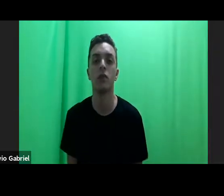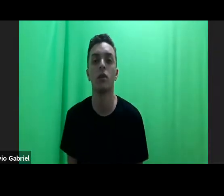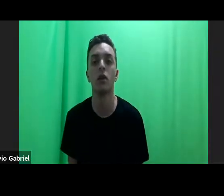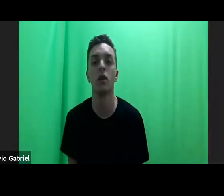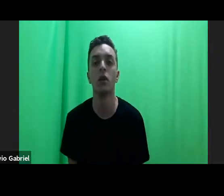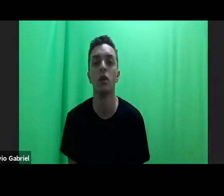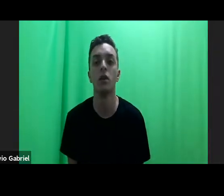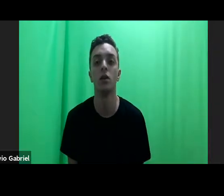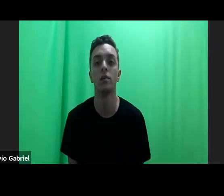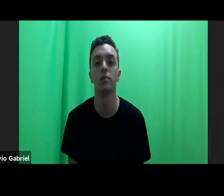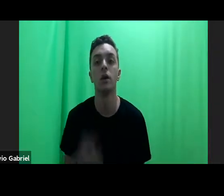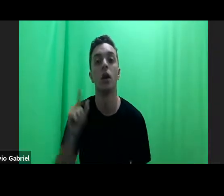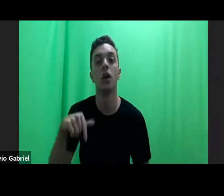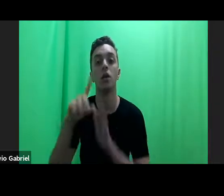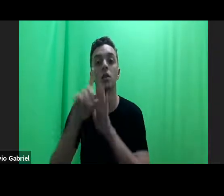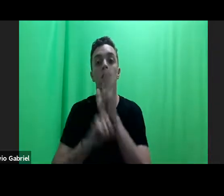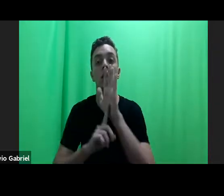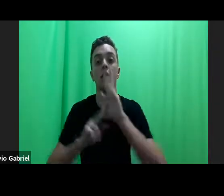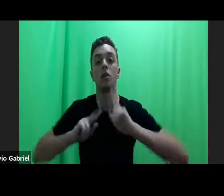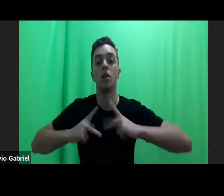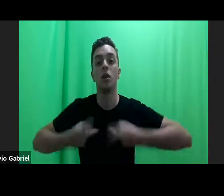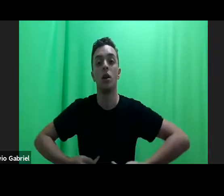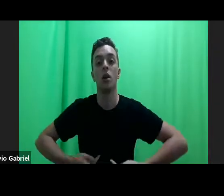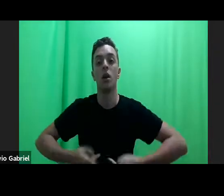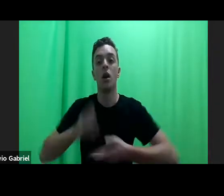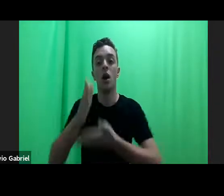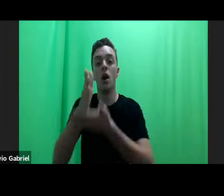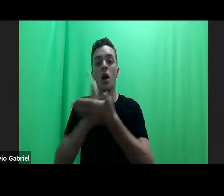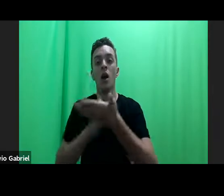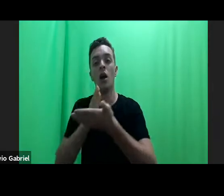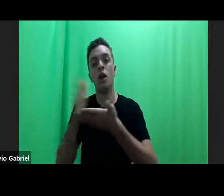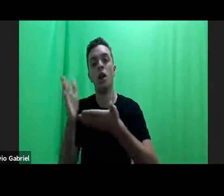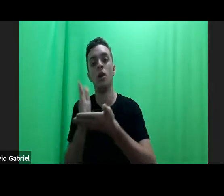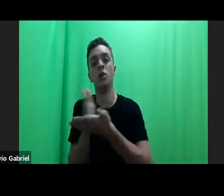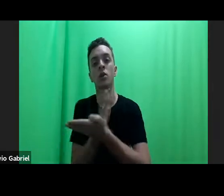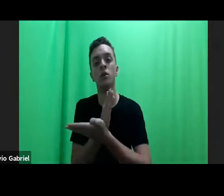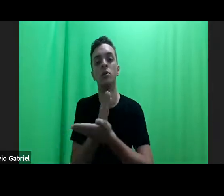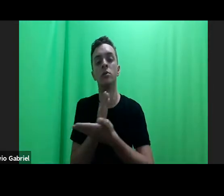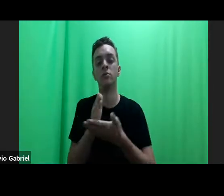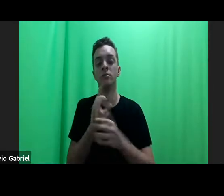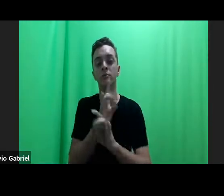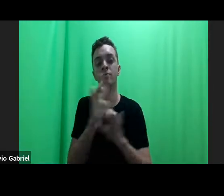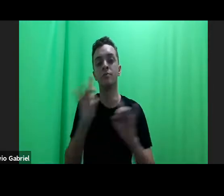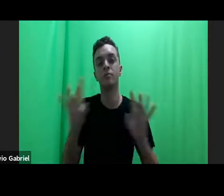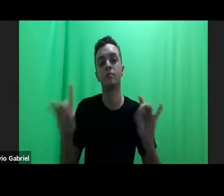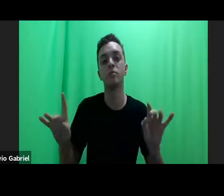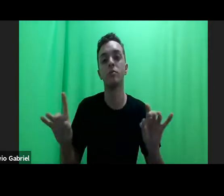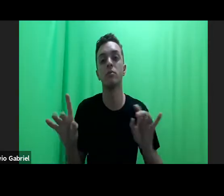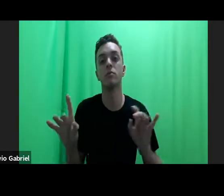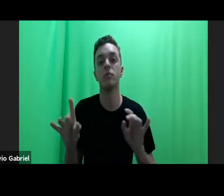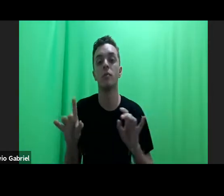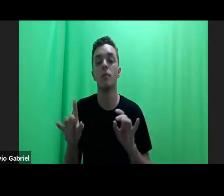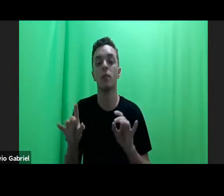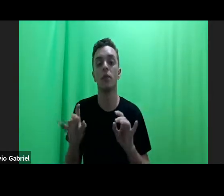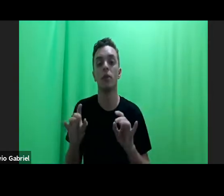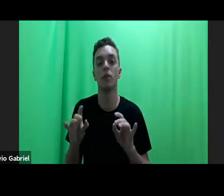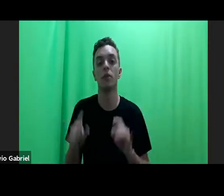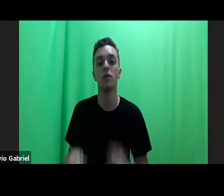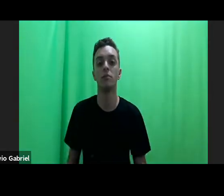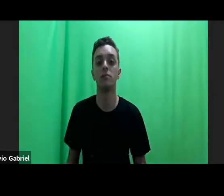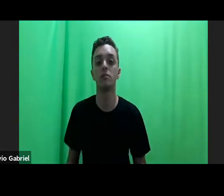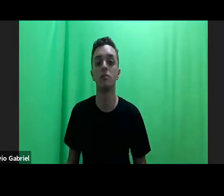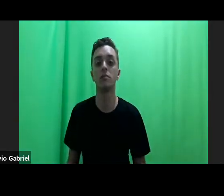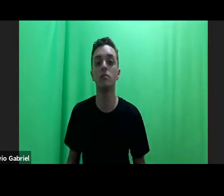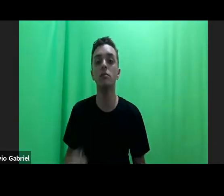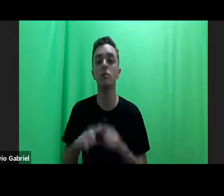Os direitos humanos são indivisíveis, de acordo com a doutrina dos direitos humanos, mas